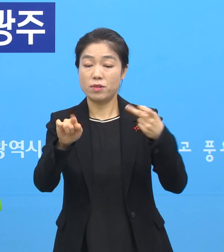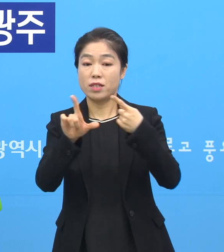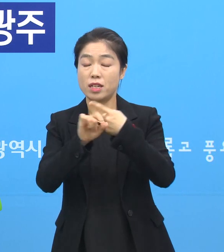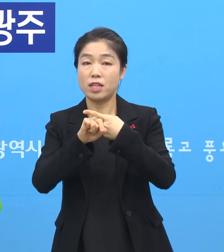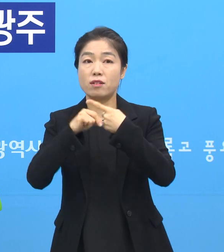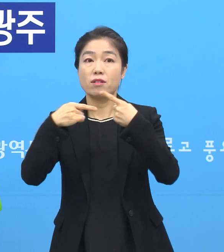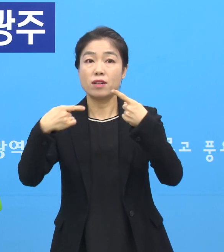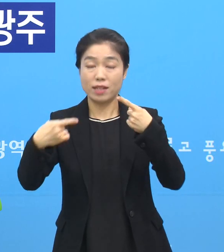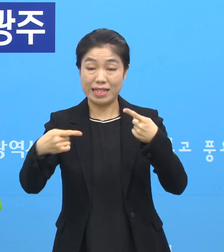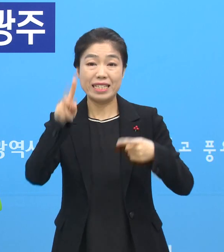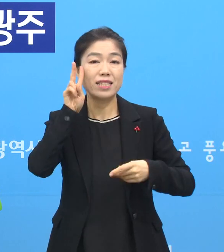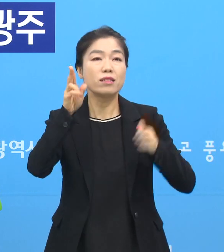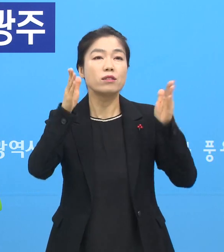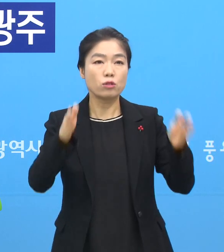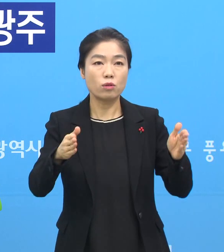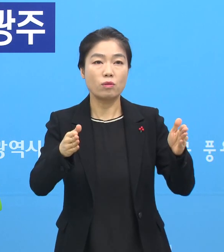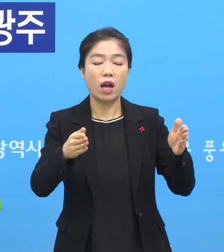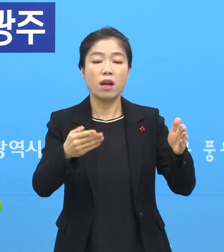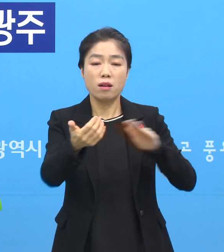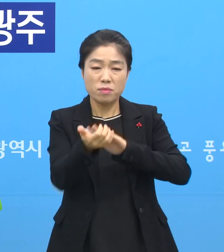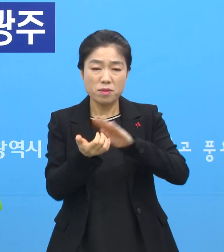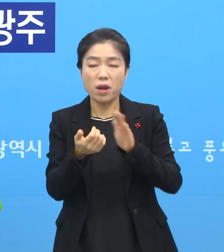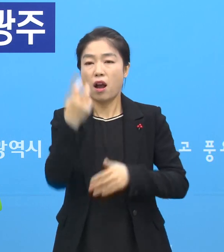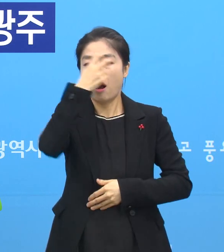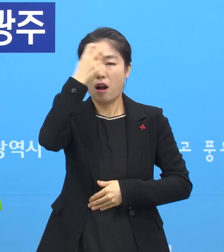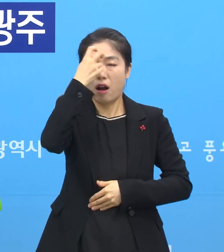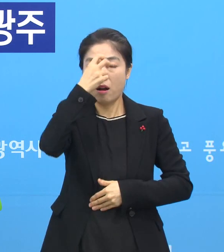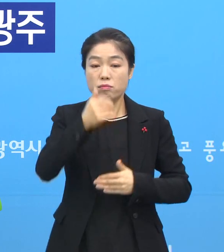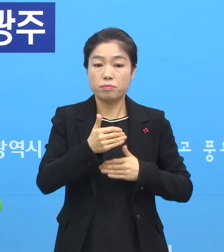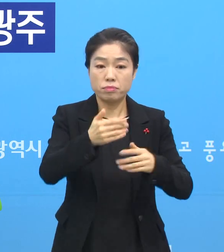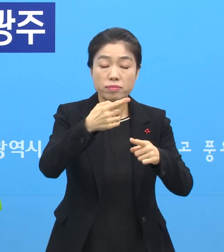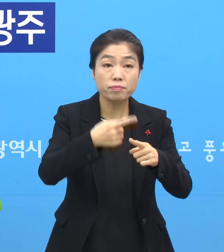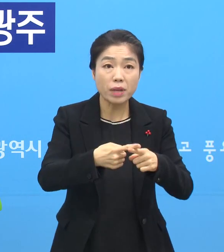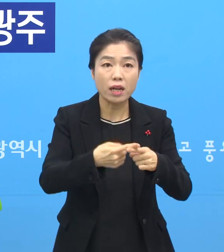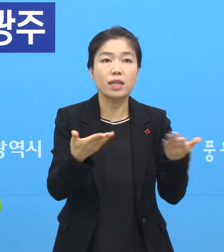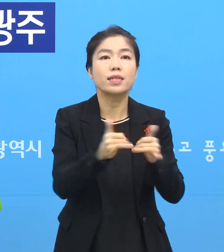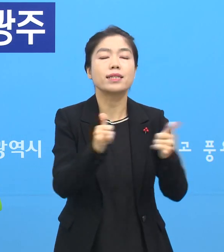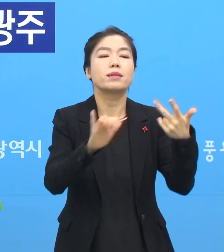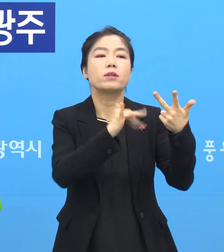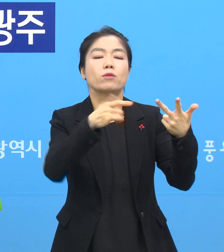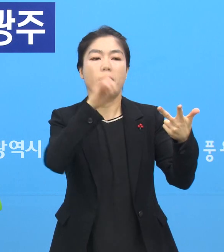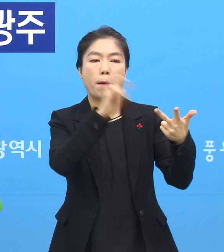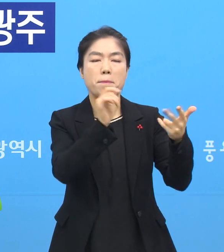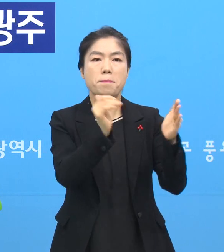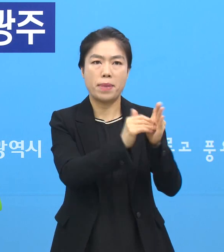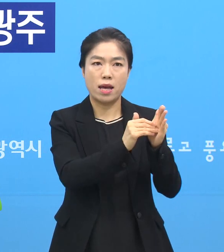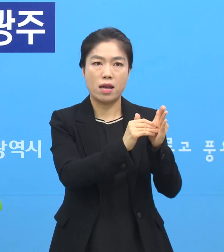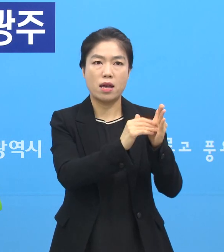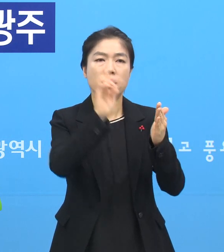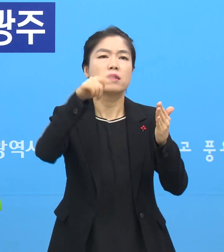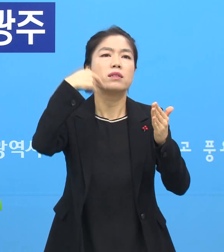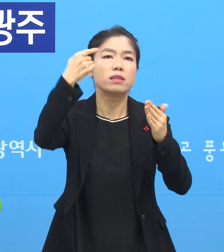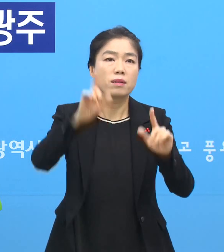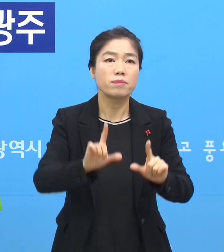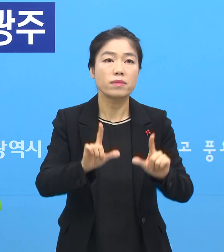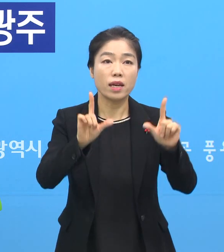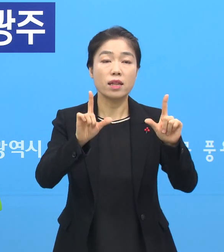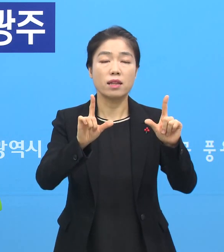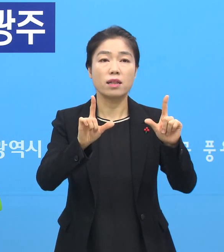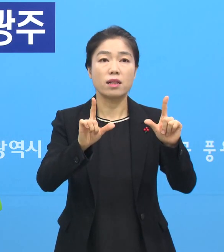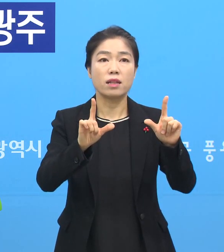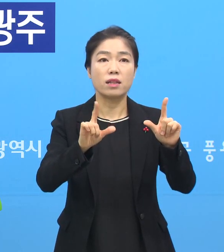2일 이틀간에 걸쳐서 선제검사를 하고 있었습니다. 그중에 먼저 종사자 7명이 확진됐고 그 다음날